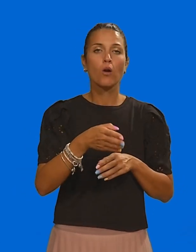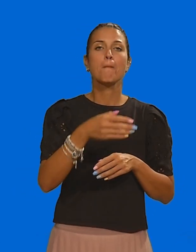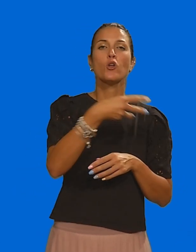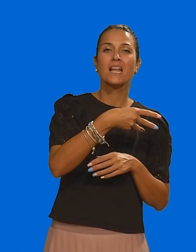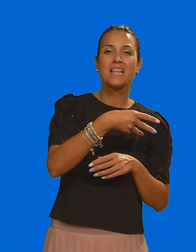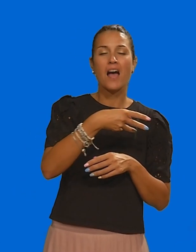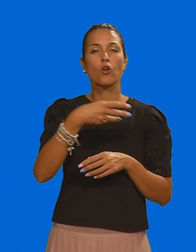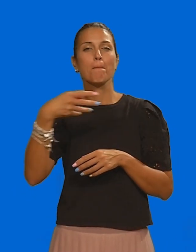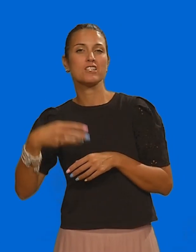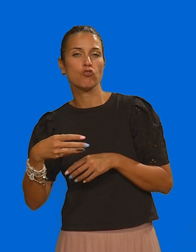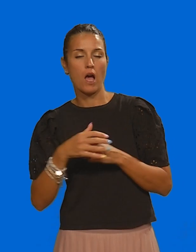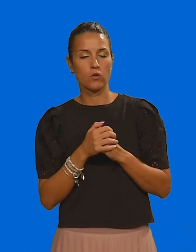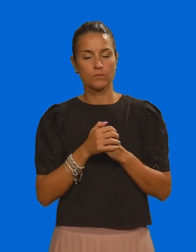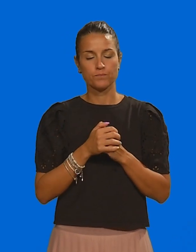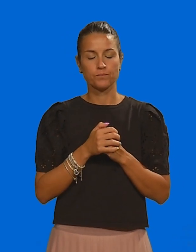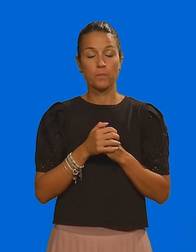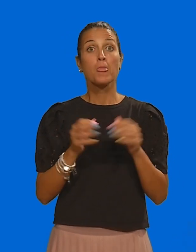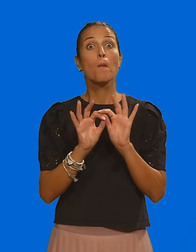Tutto pronto per la notte della Taranta 2023.